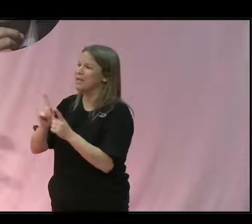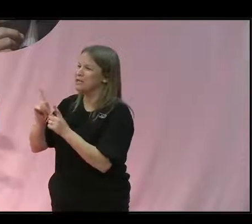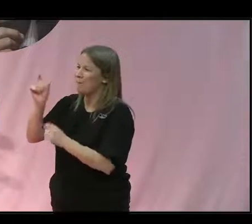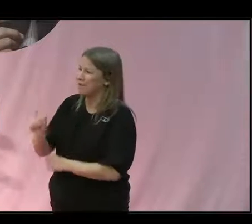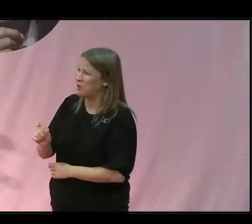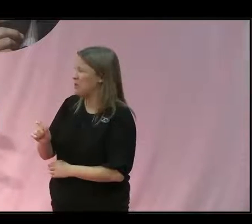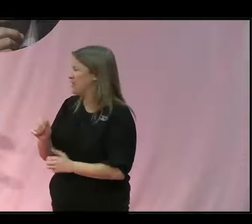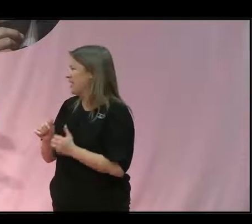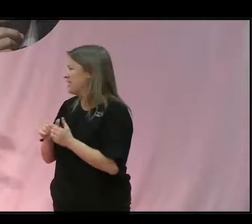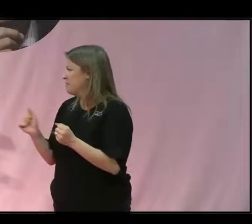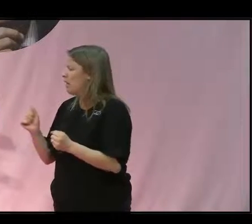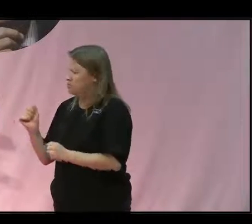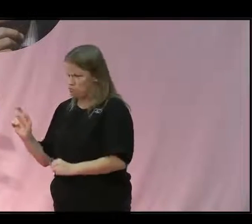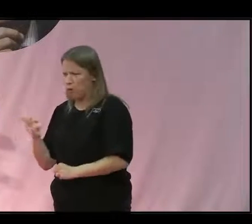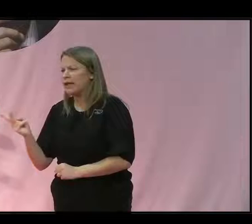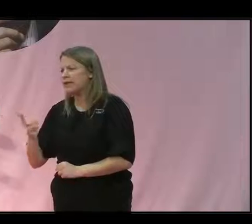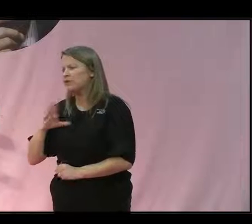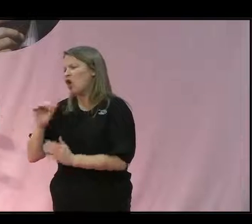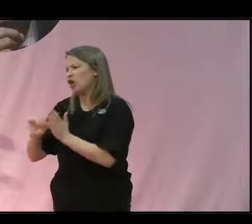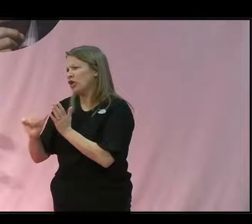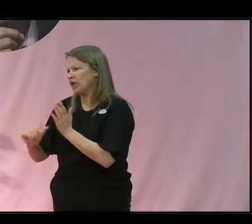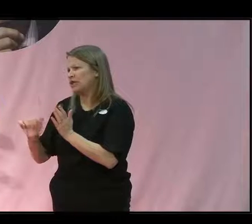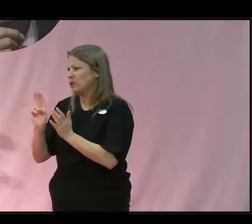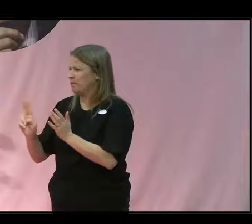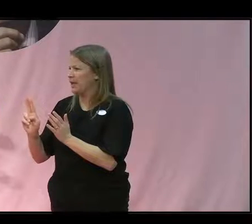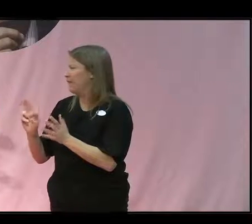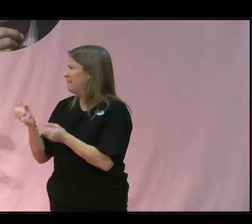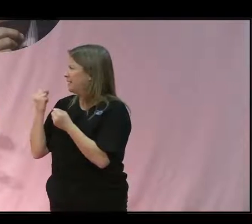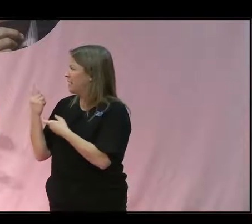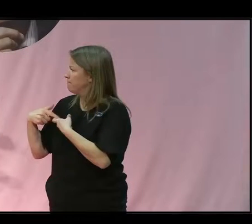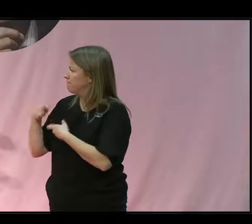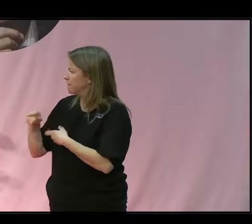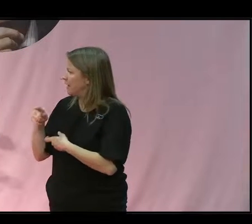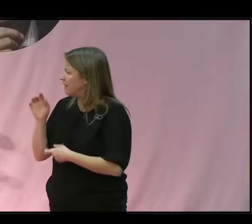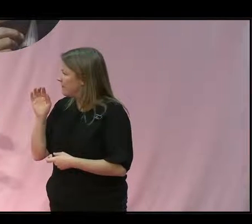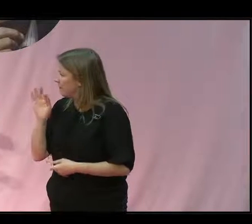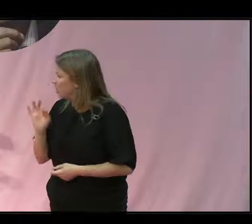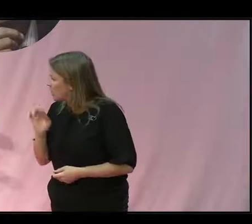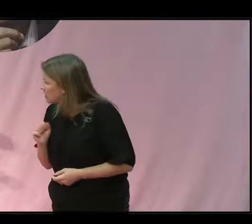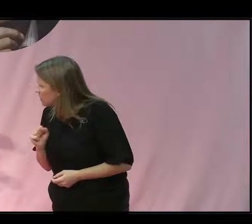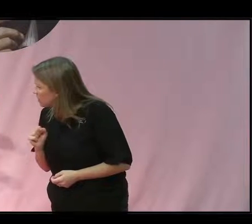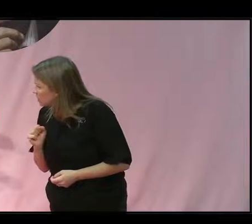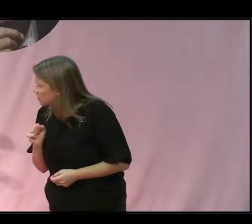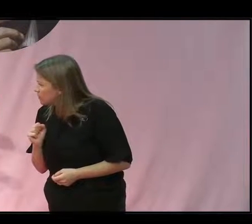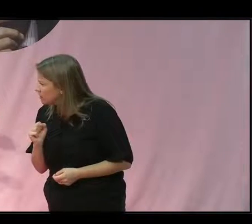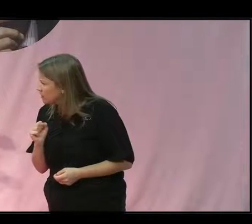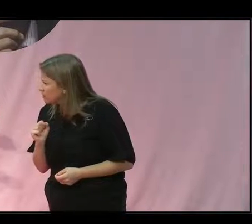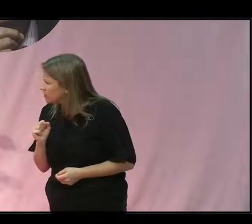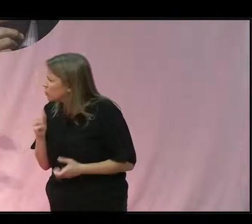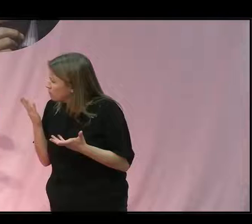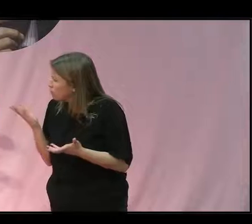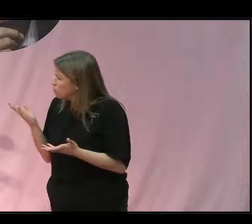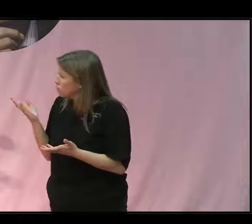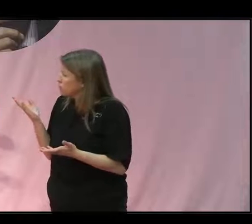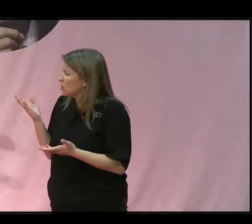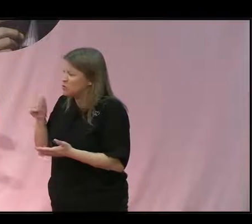med mycket som rör just att säga mänsklig användning. Så jag tänker ju inte att du ska kunna allting om vad Sida gör